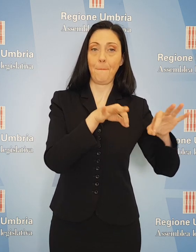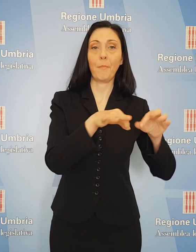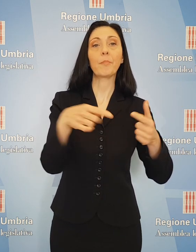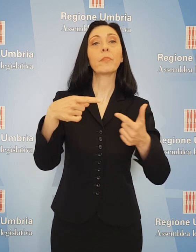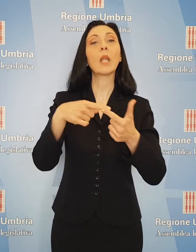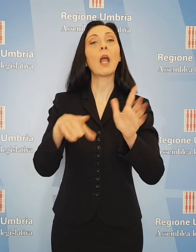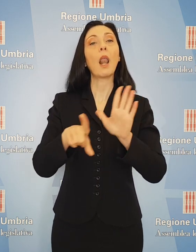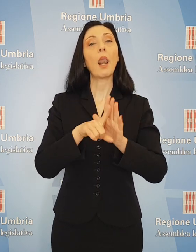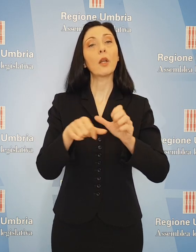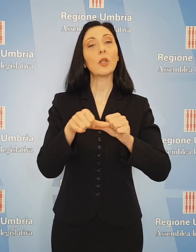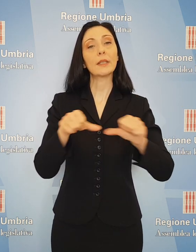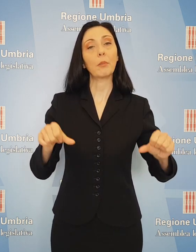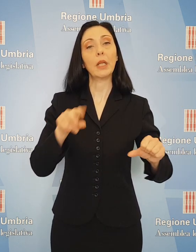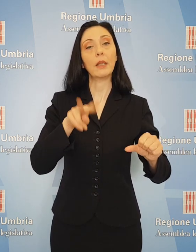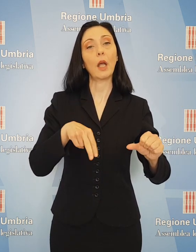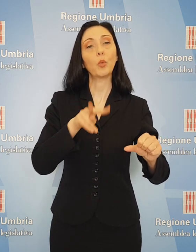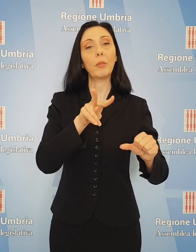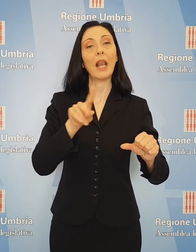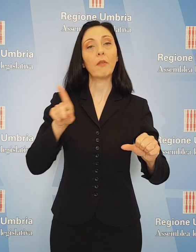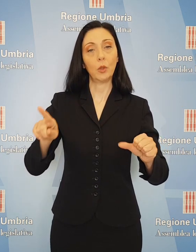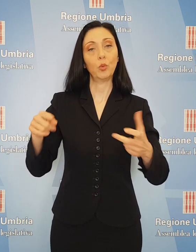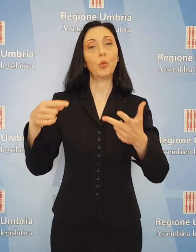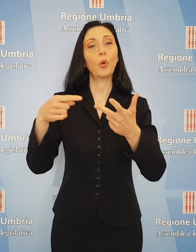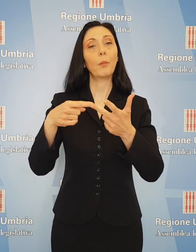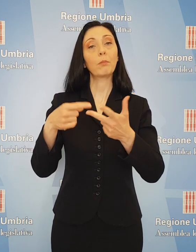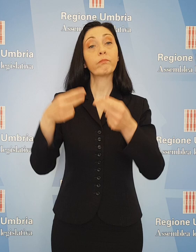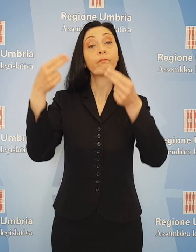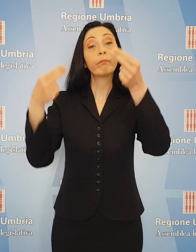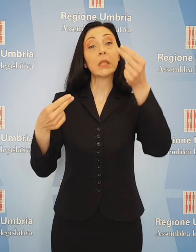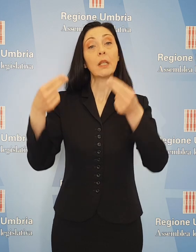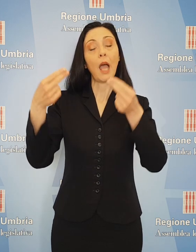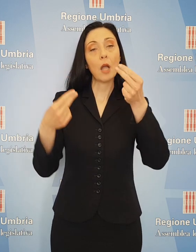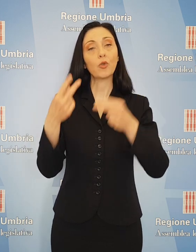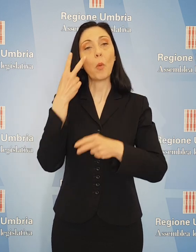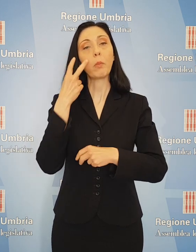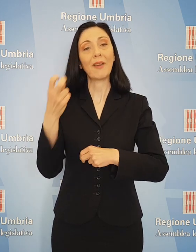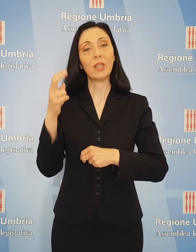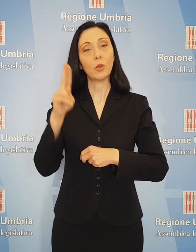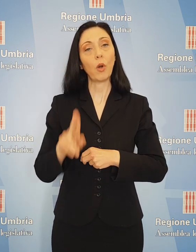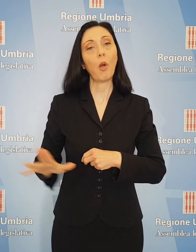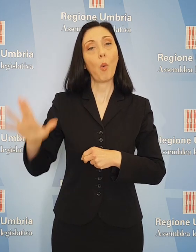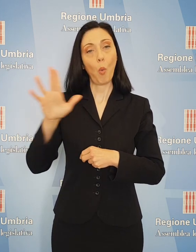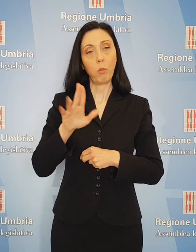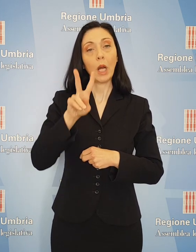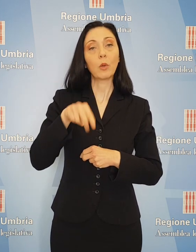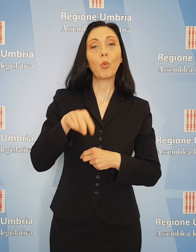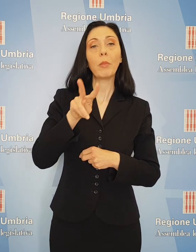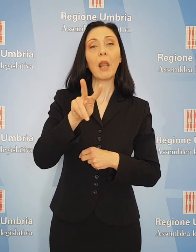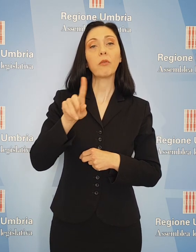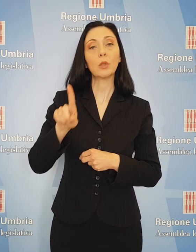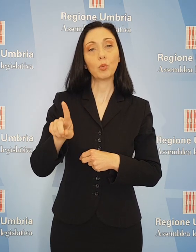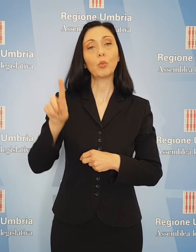stabilità 2021 e il bilancio di previsione della regione Umbria 2021-2023.